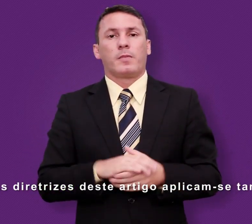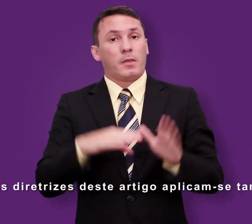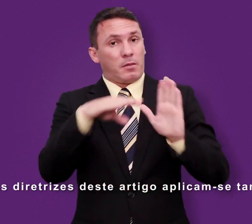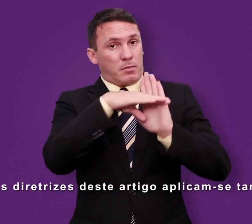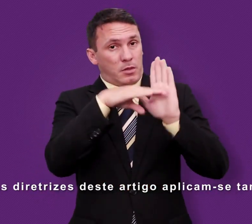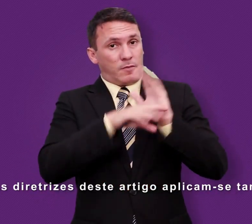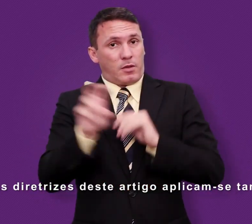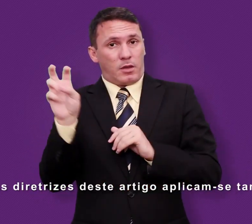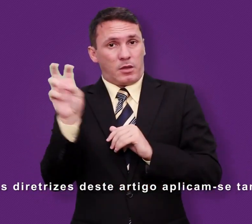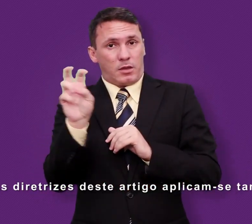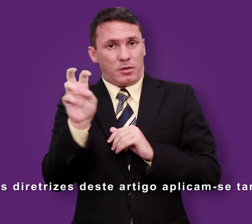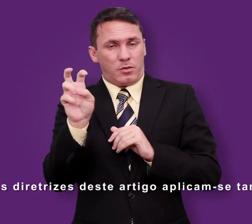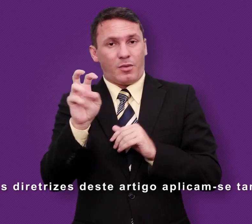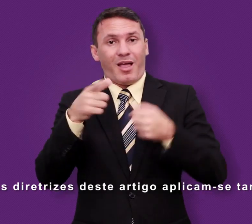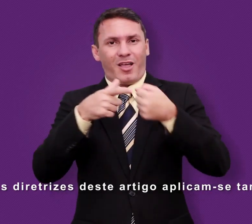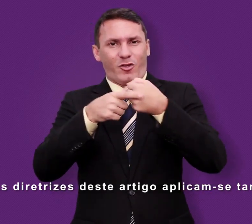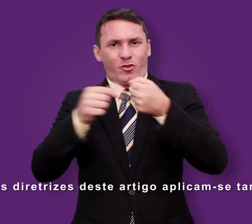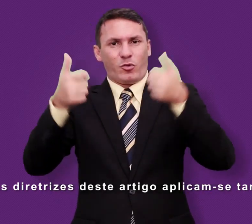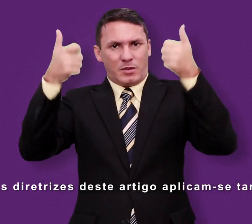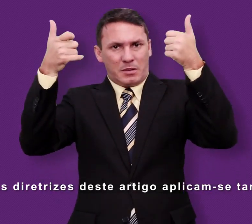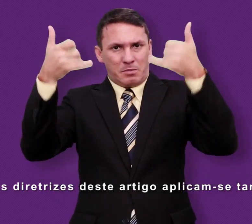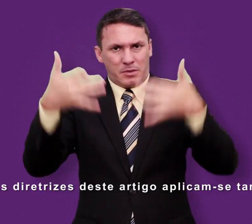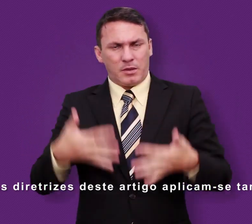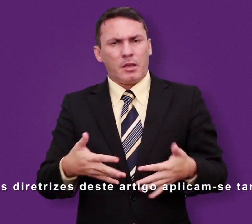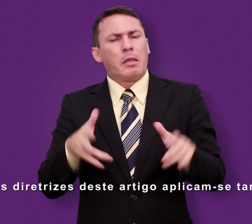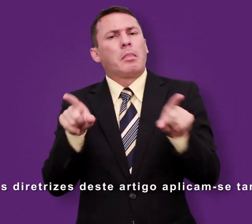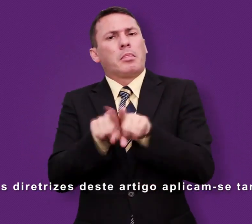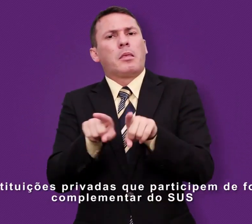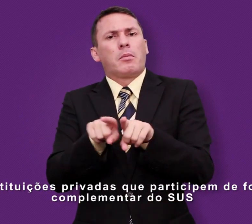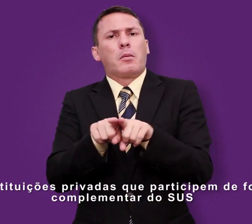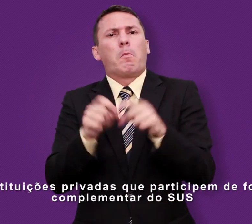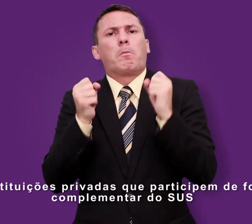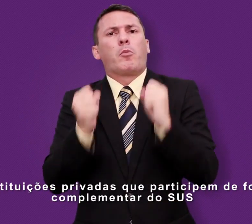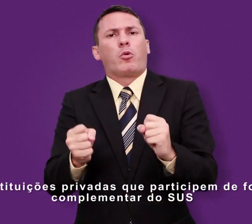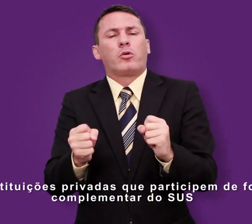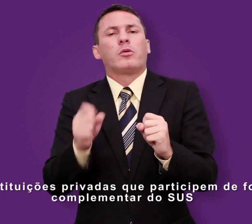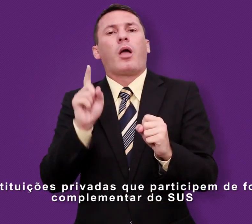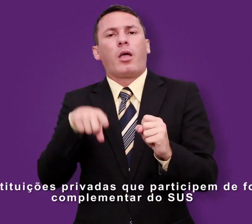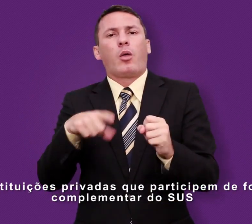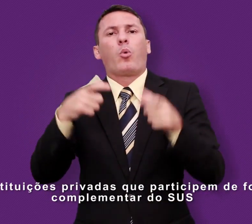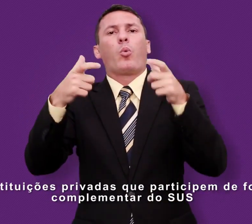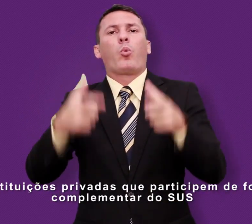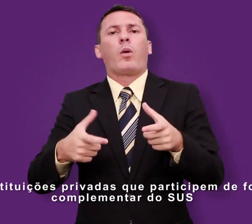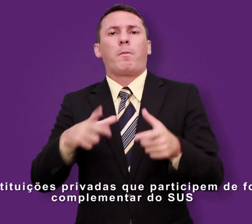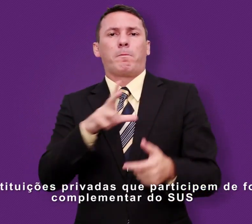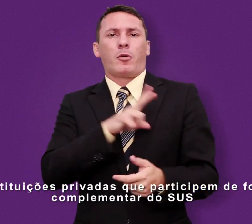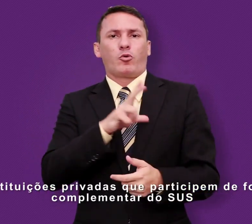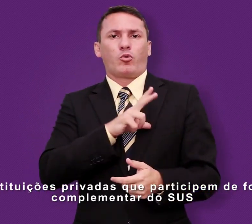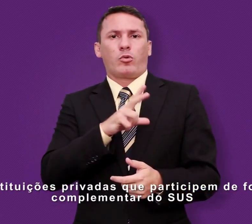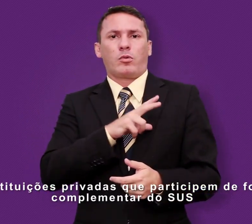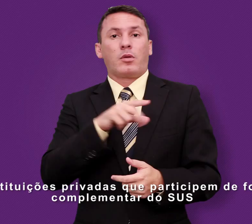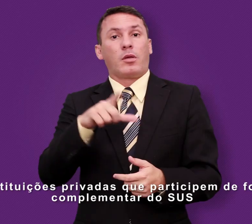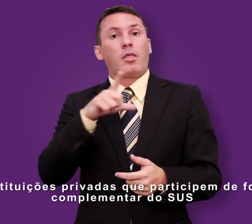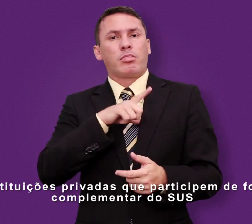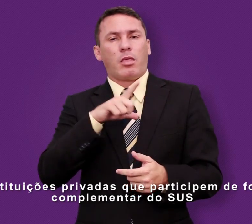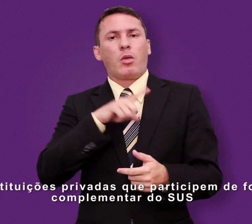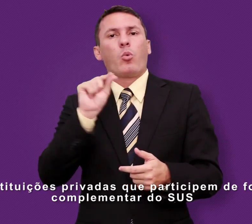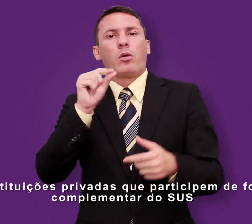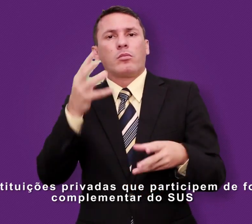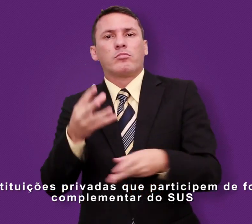As diretrizes deste artigo aplicam-se também às instituições privadas que participem de forma complementar do